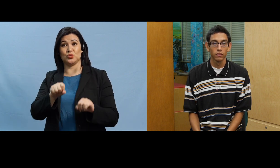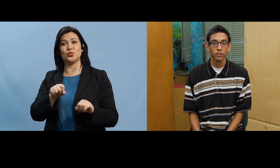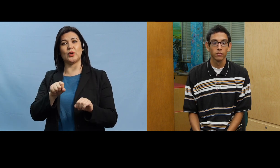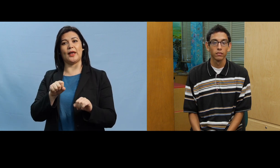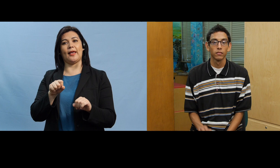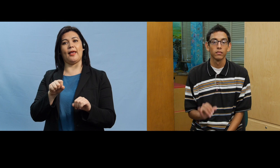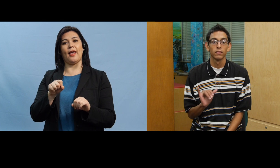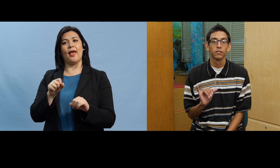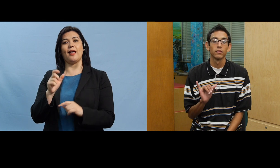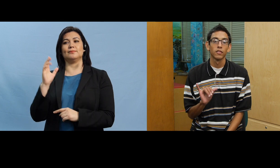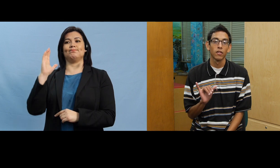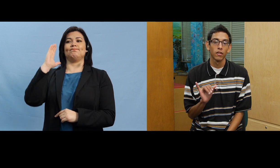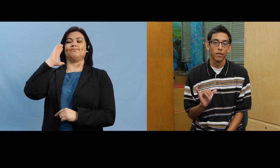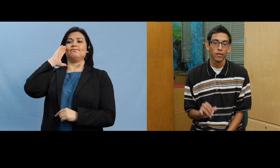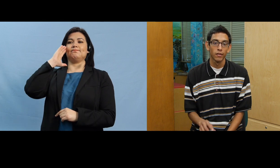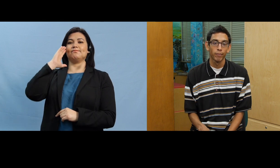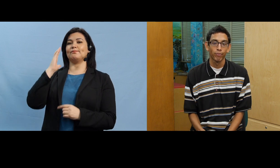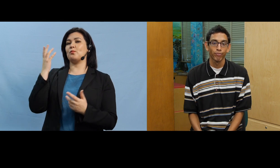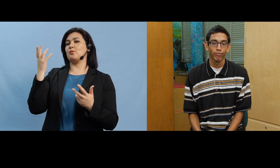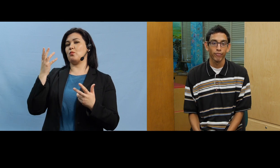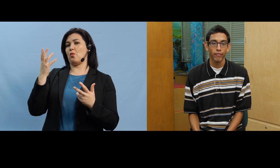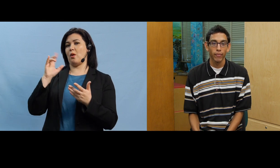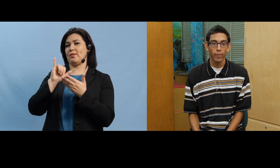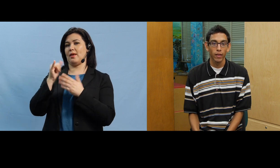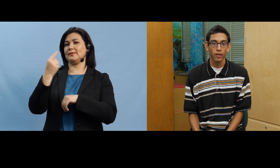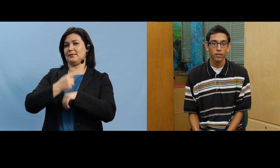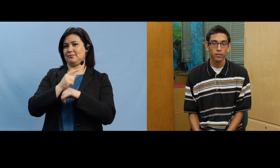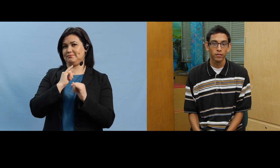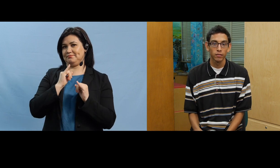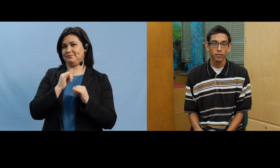idea de lo que se lleva a cabo ese día